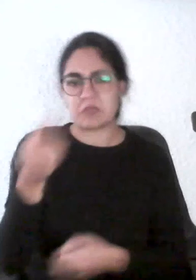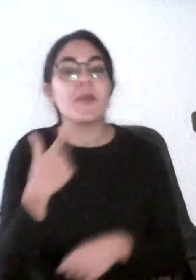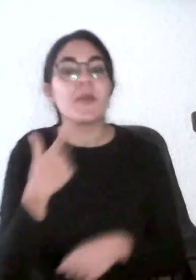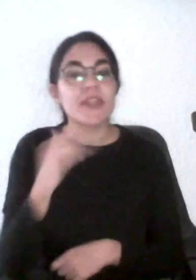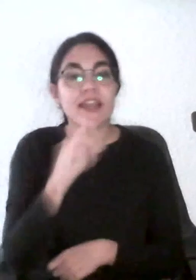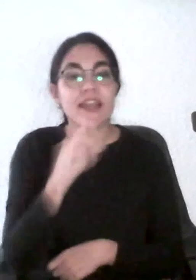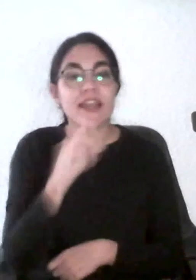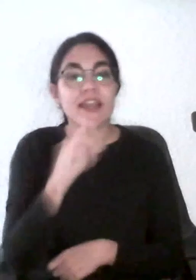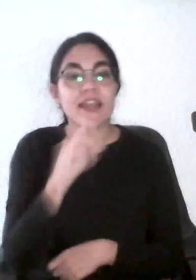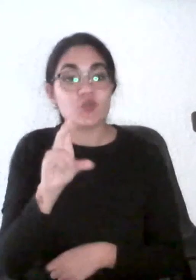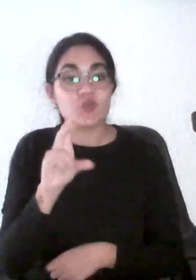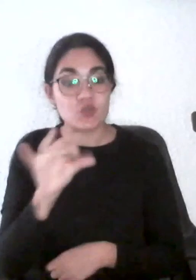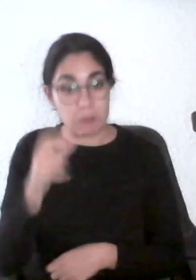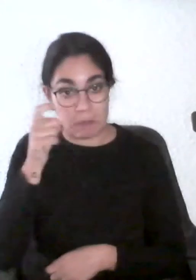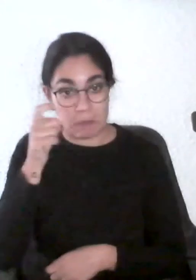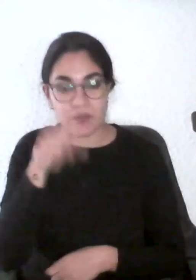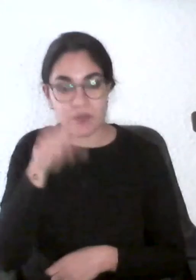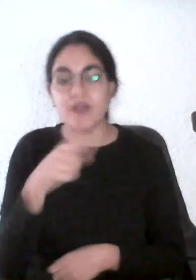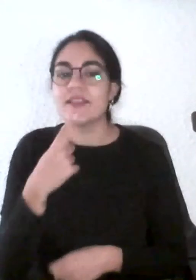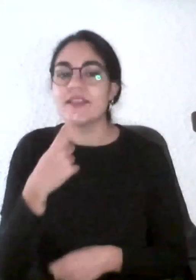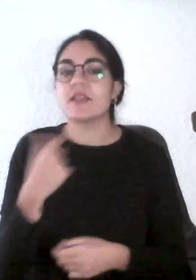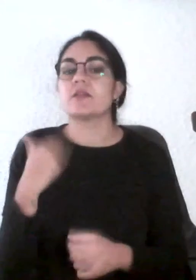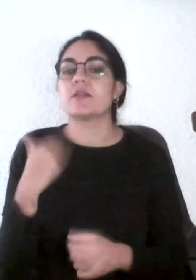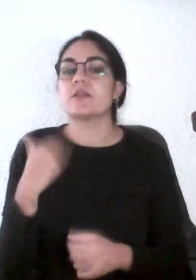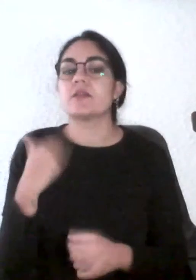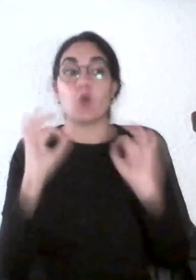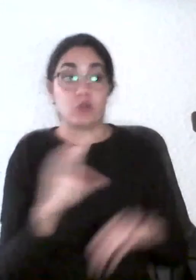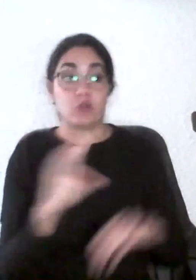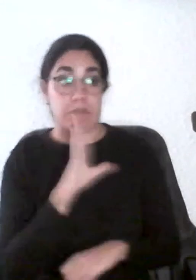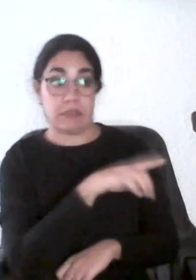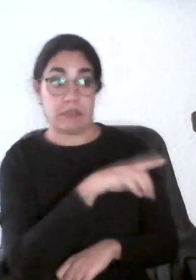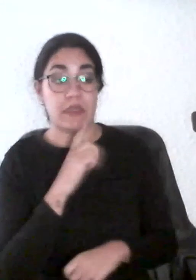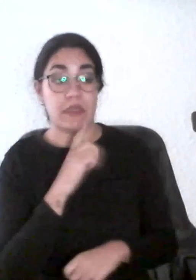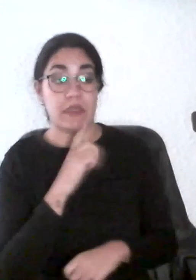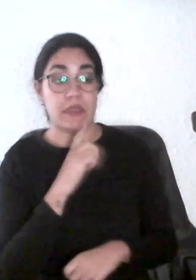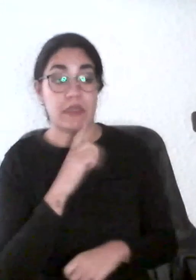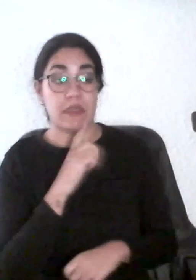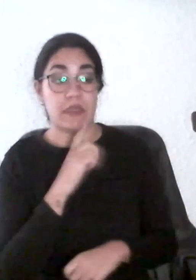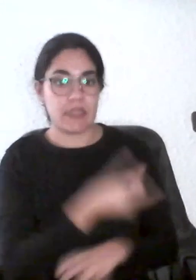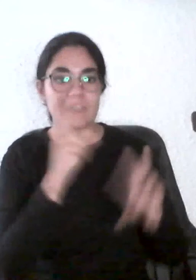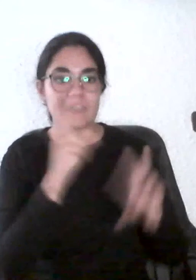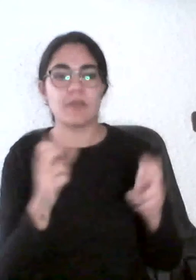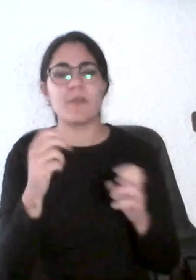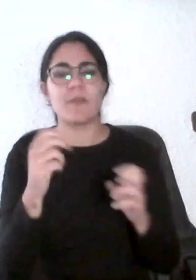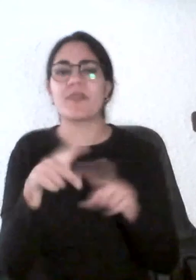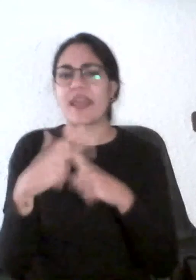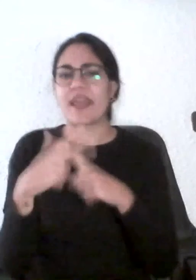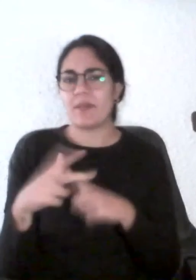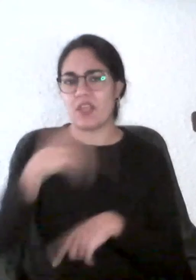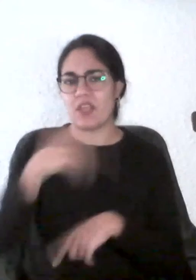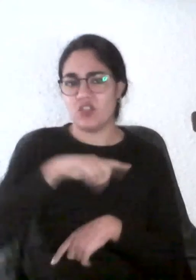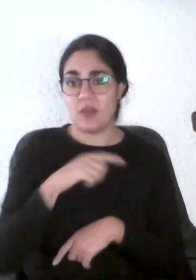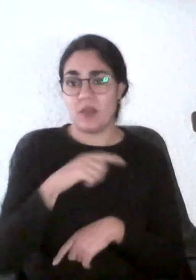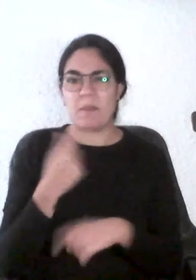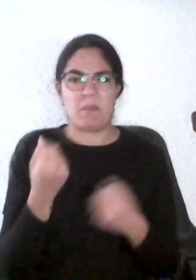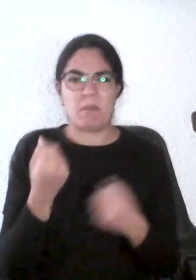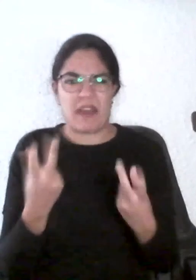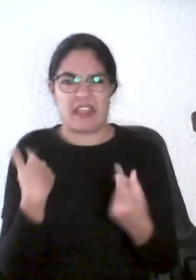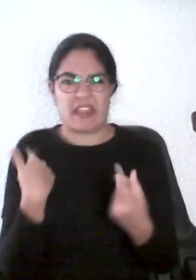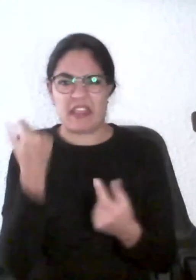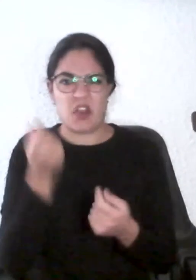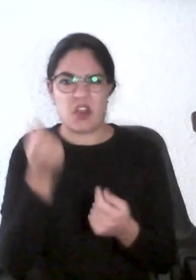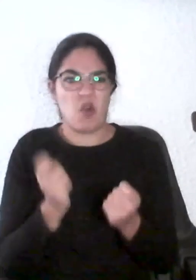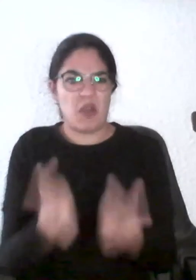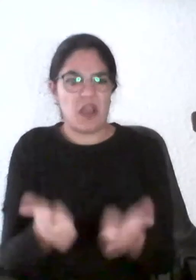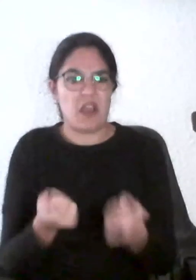Sí, pues nada, muy bien. Precisamente lo que estás comentando de que esa herramienta es inútil y no sé por qué no gastamos dinero en ella y no sé si os ha llegado una